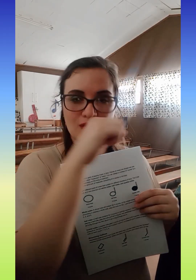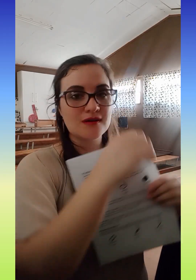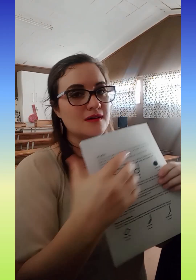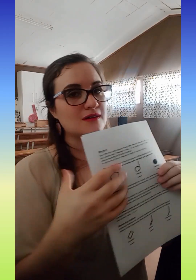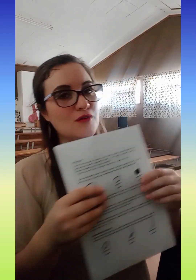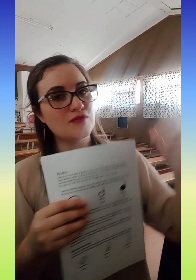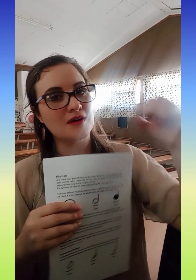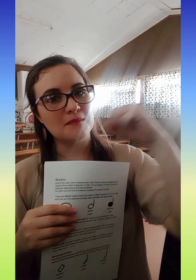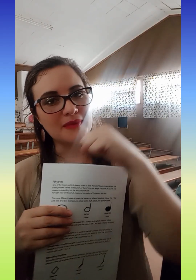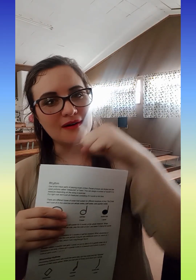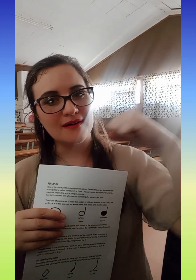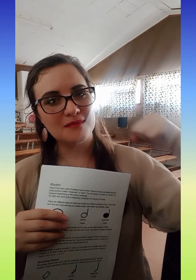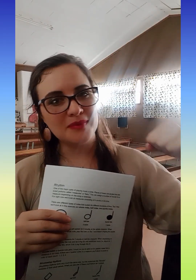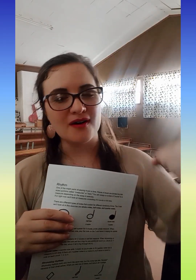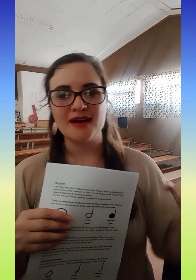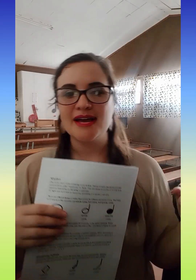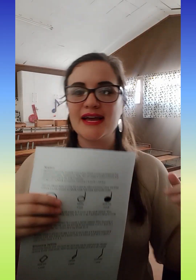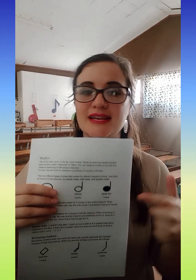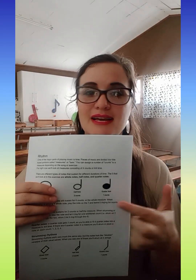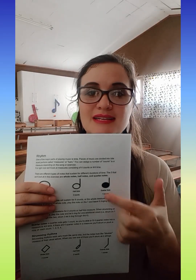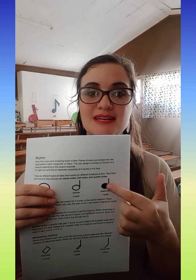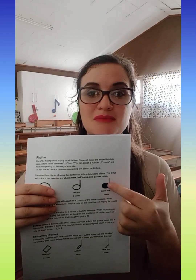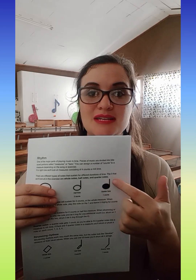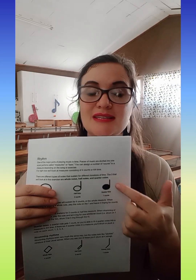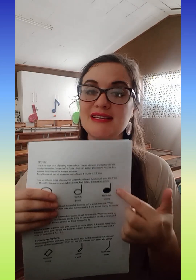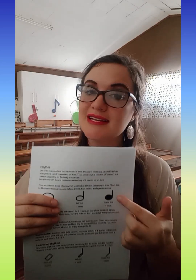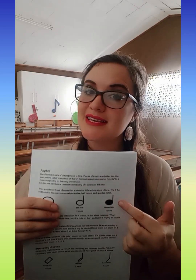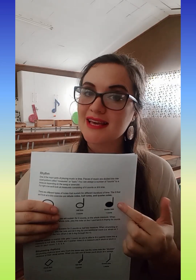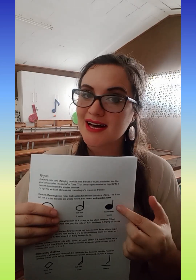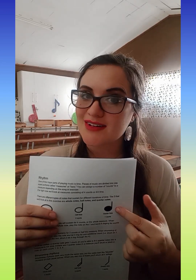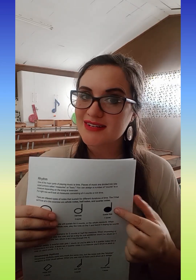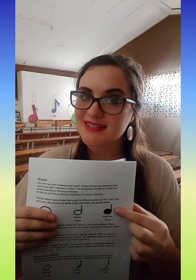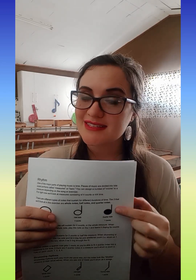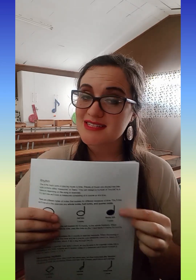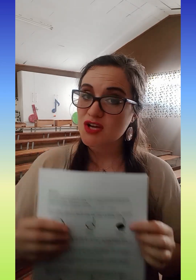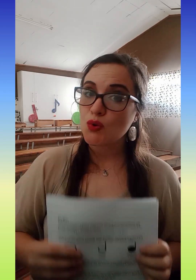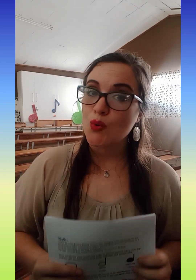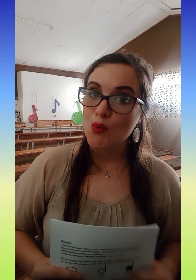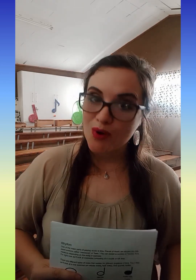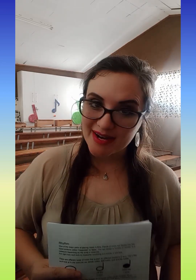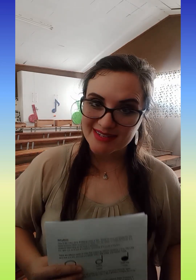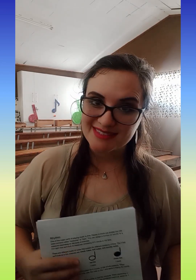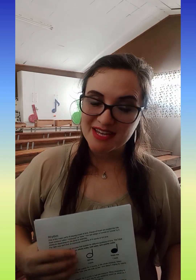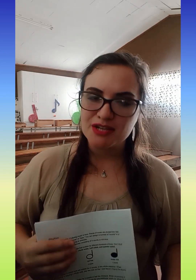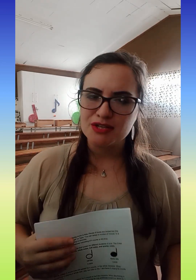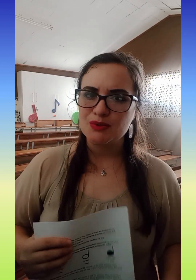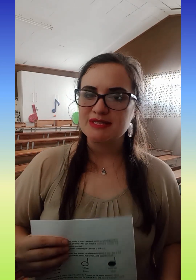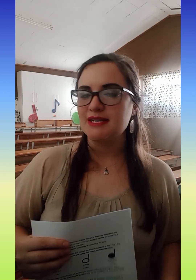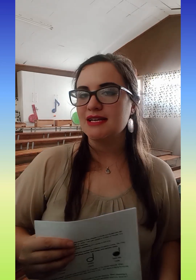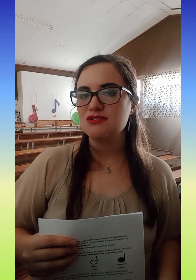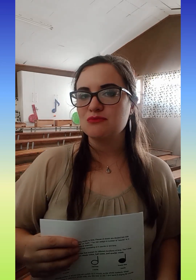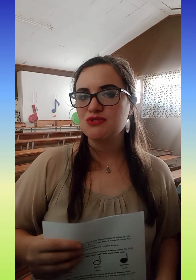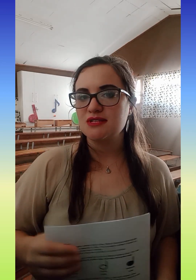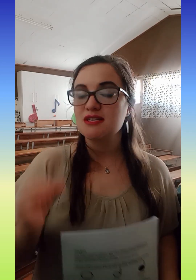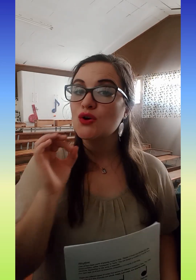of pa, pa. En hulle tall man het eeniekie elk. Dit is een kwart noot. In Engels noem ons dit een